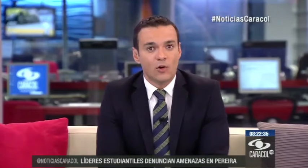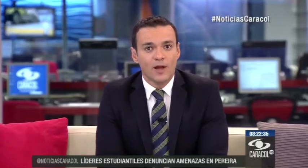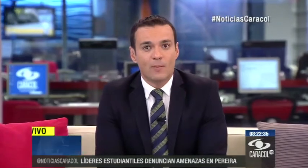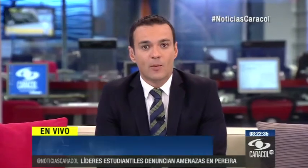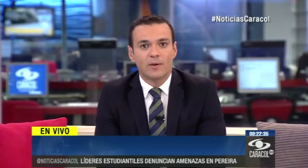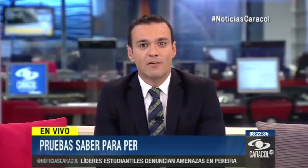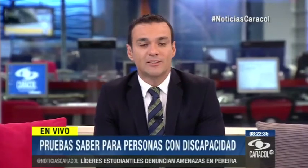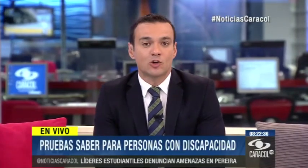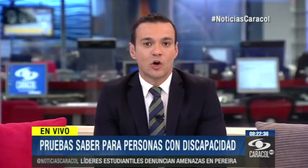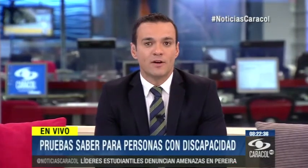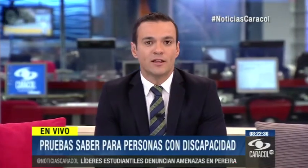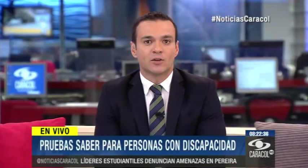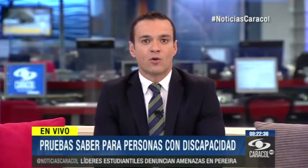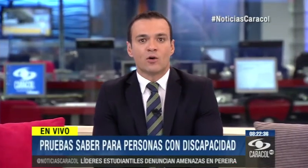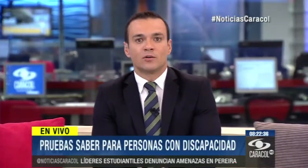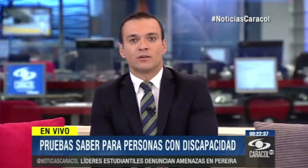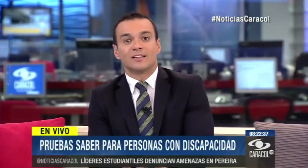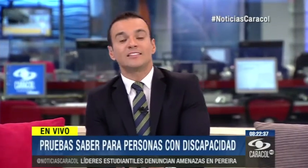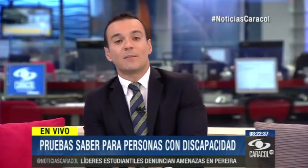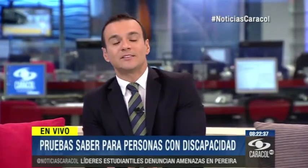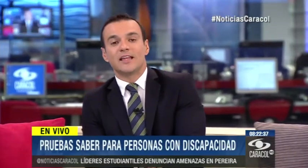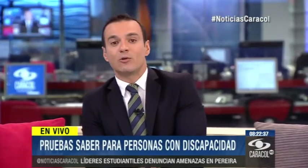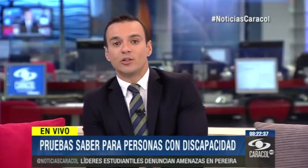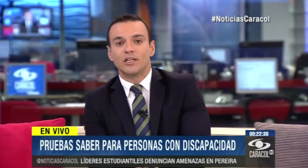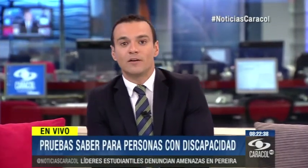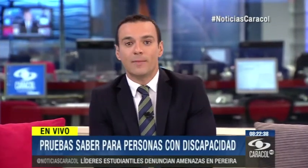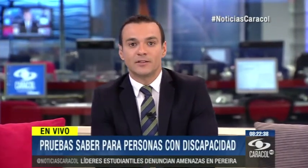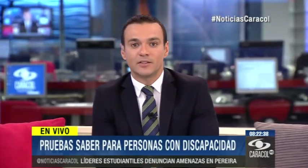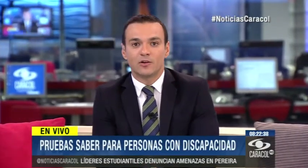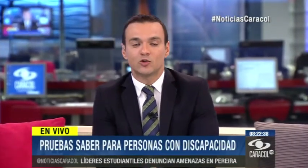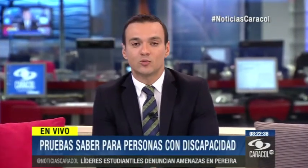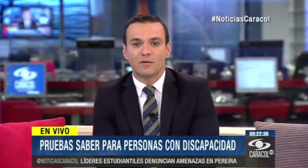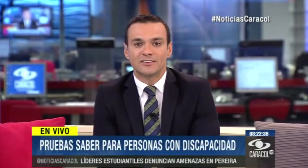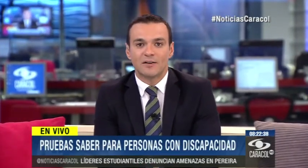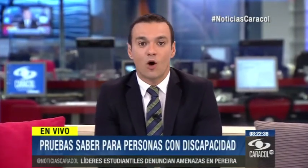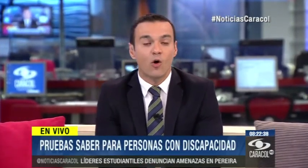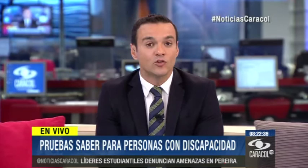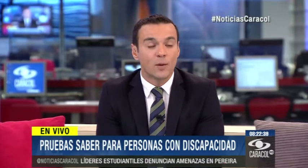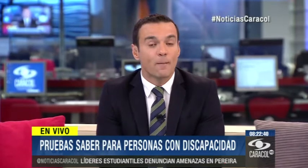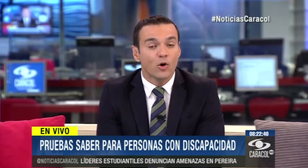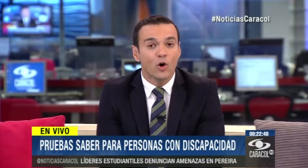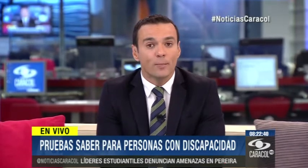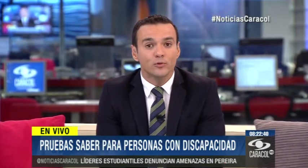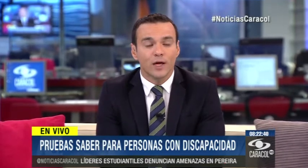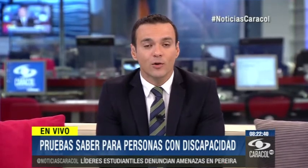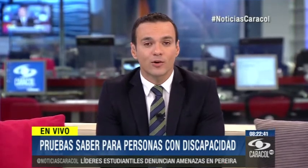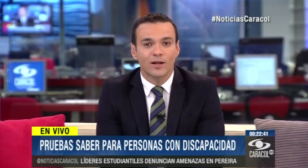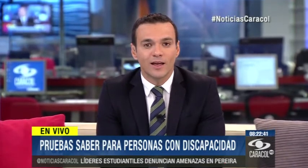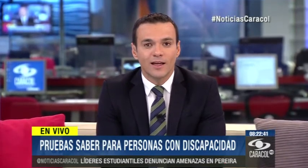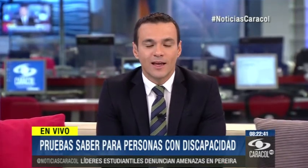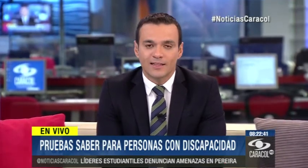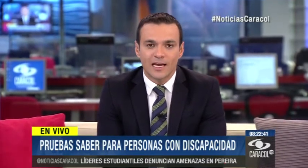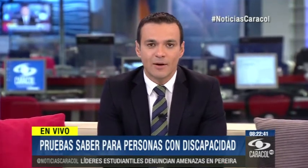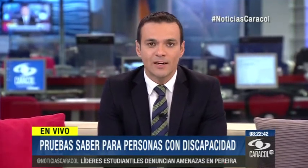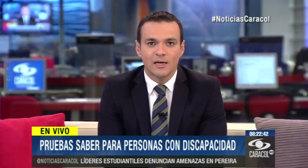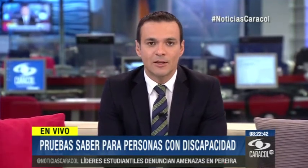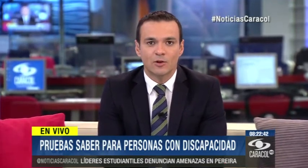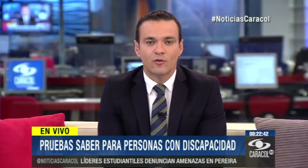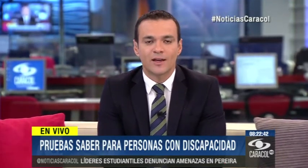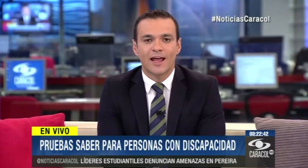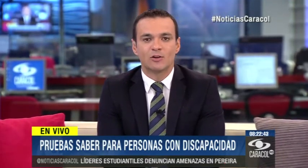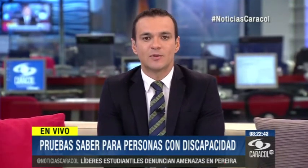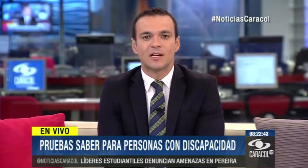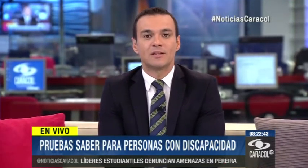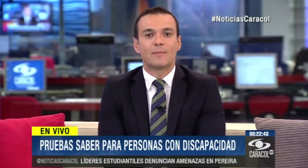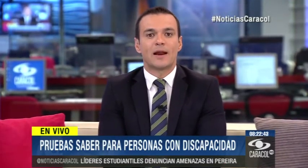Y en Colombia, por primera vez, los jóvenes con discapacidad auditiva presentaron sus pruebas SABER-11 por computador. El examen y el